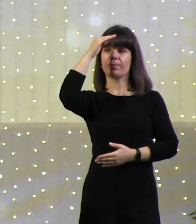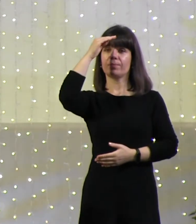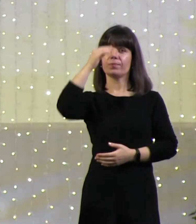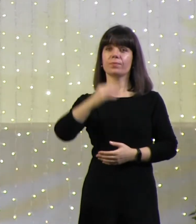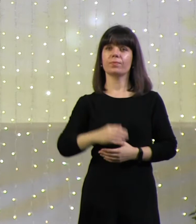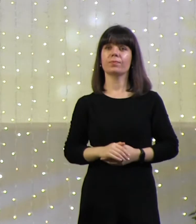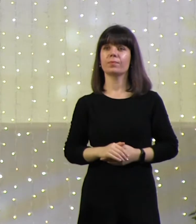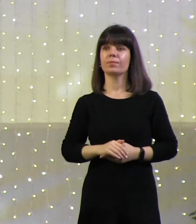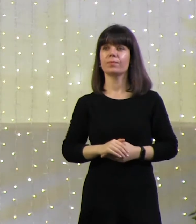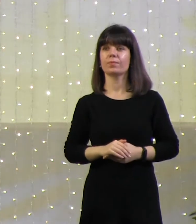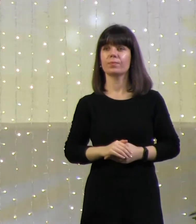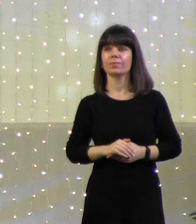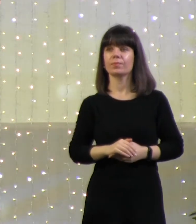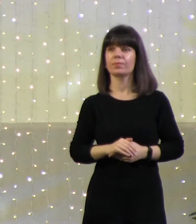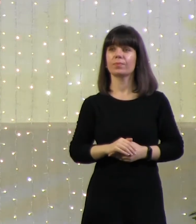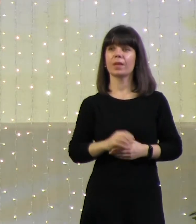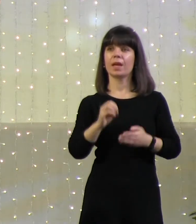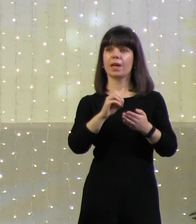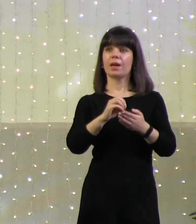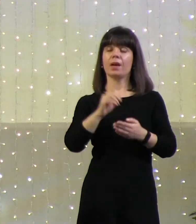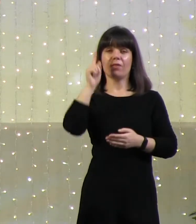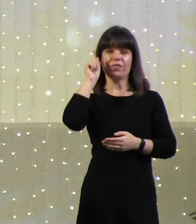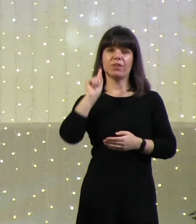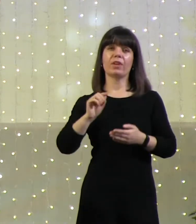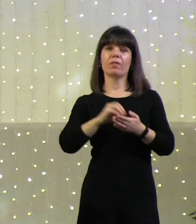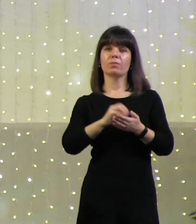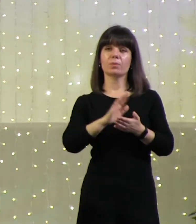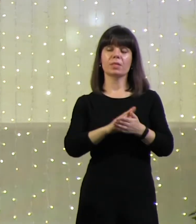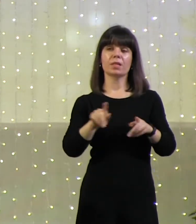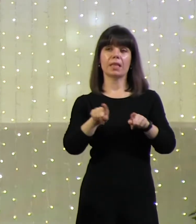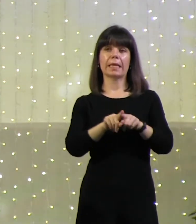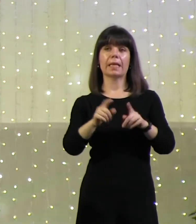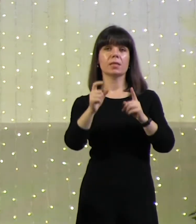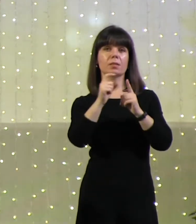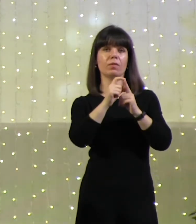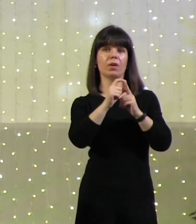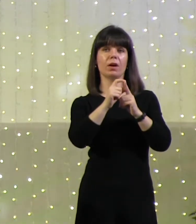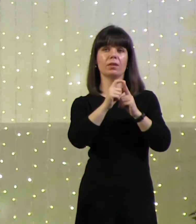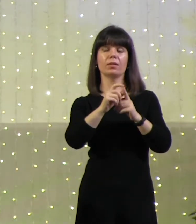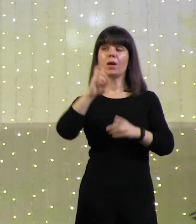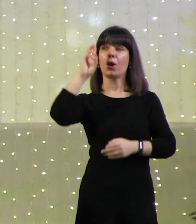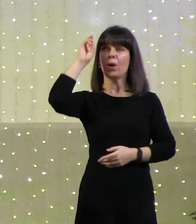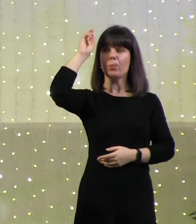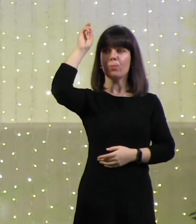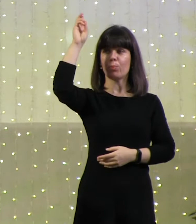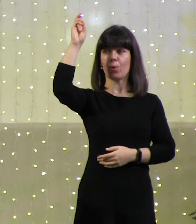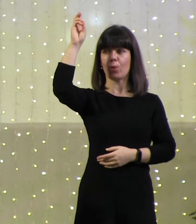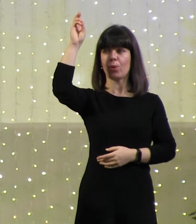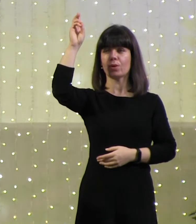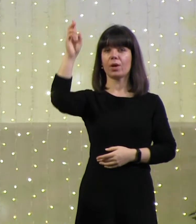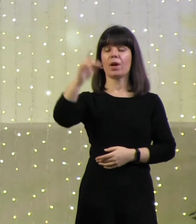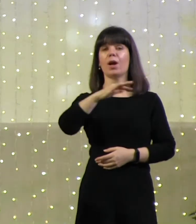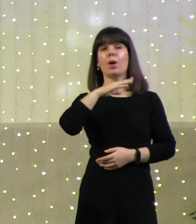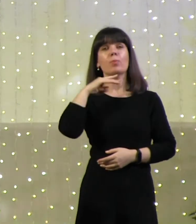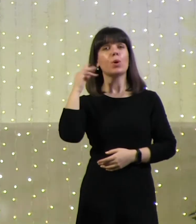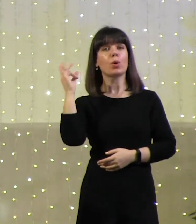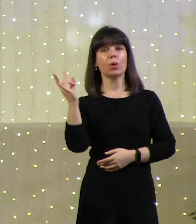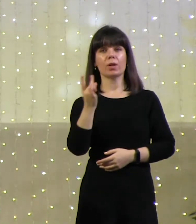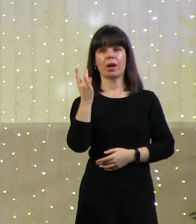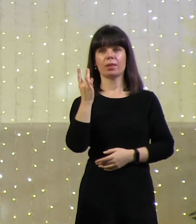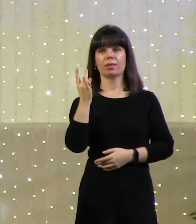Автор послания евреям записывает такие слова в самом начале своего послания. Бог, многократно